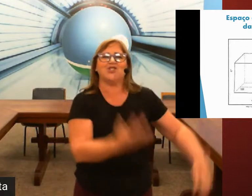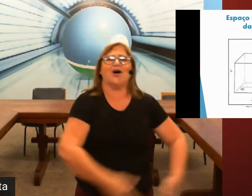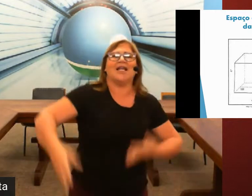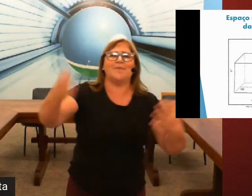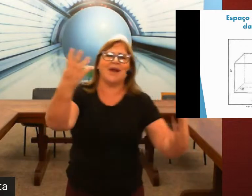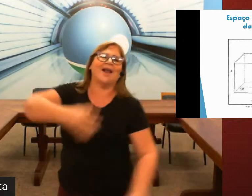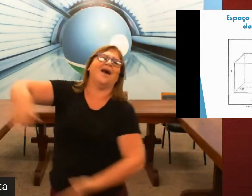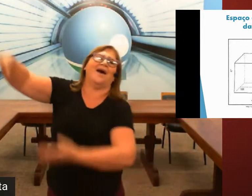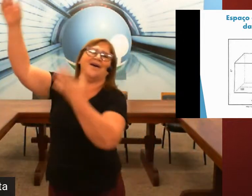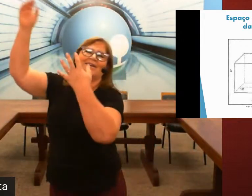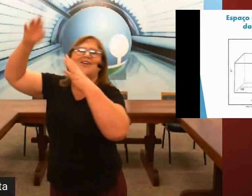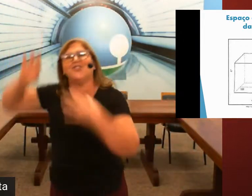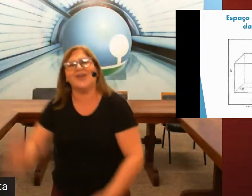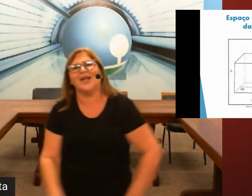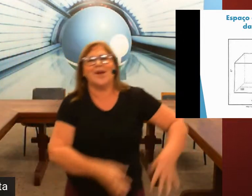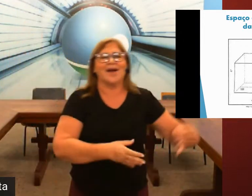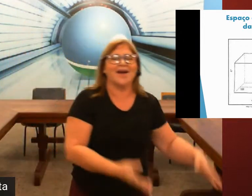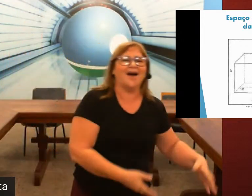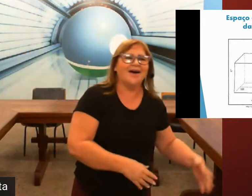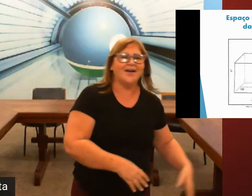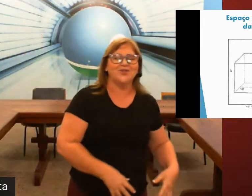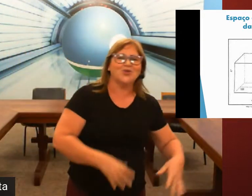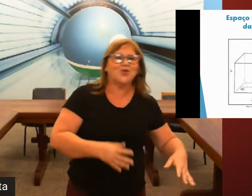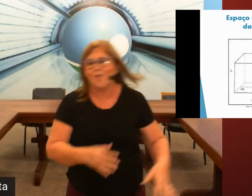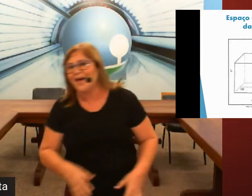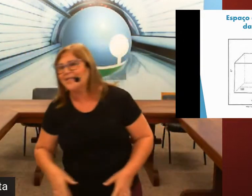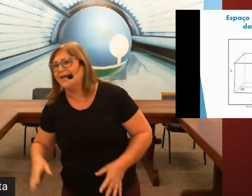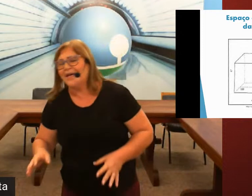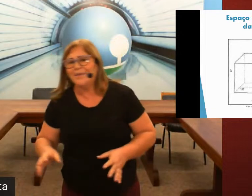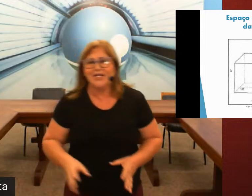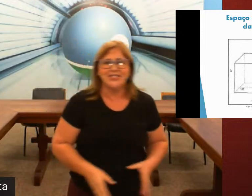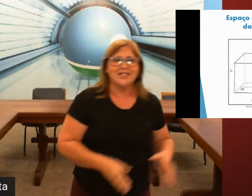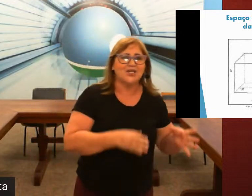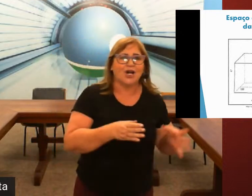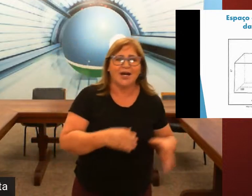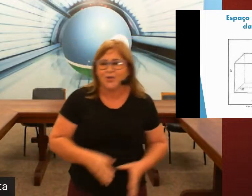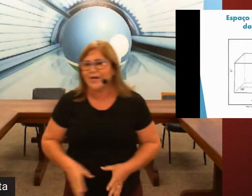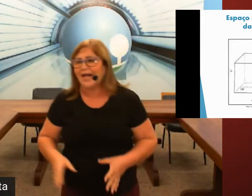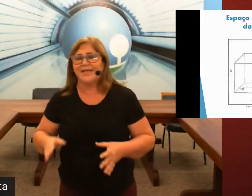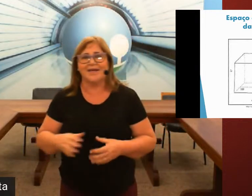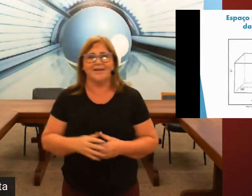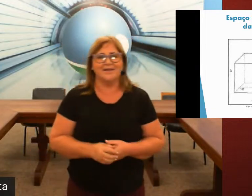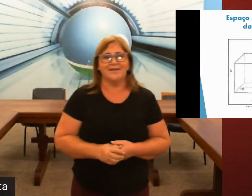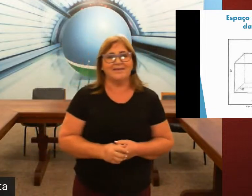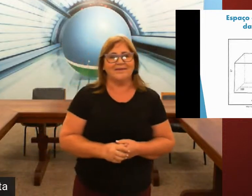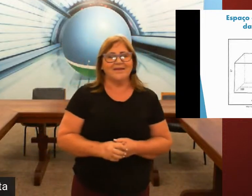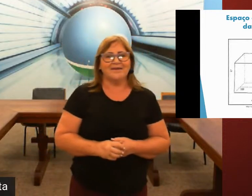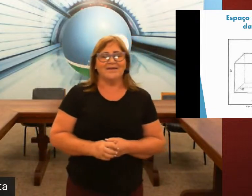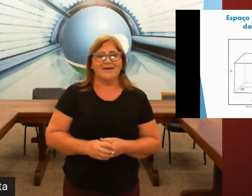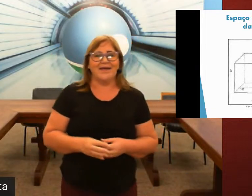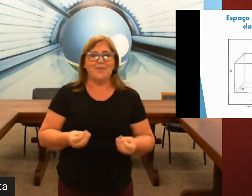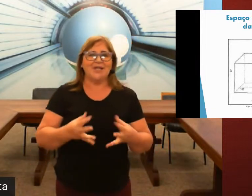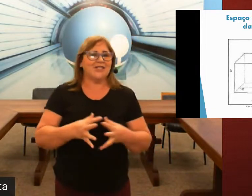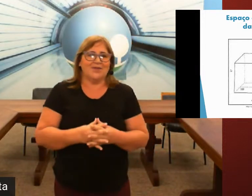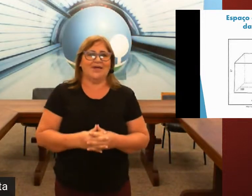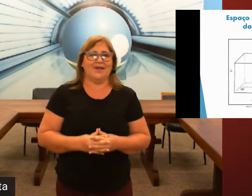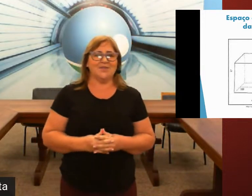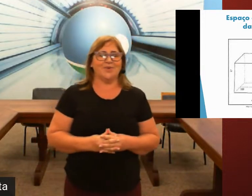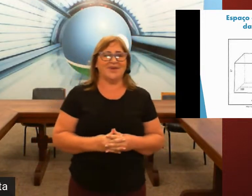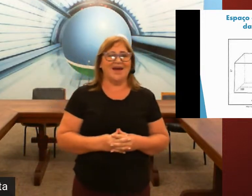joga ela para lá, joga ela para cá, e o surdo começa... Imagina, se coloca no lugar dele. Ele perde até o interesse. Porque, na